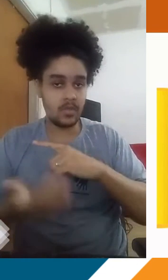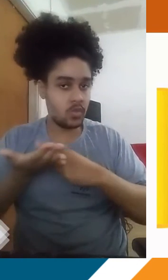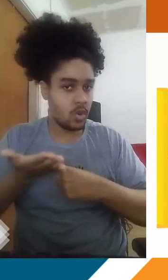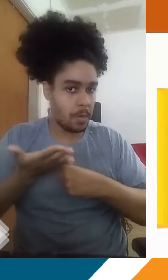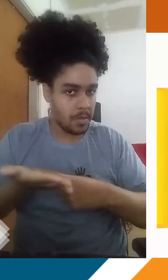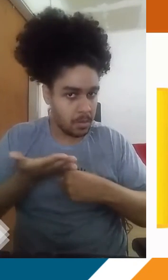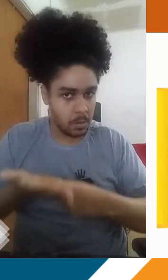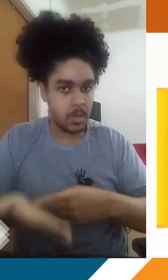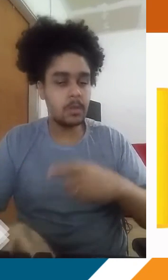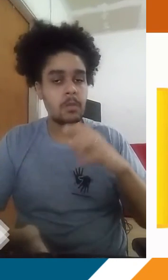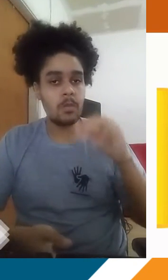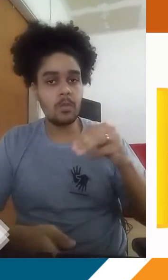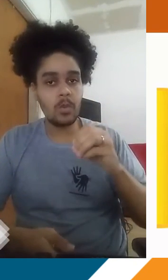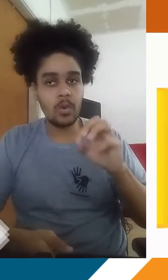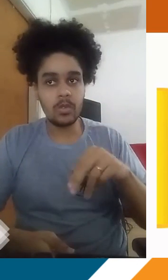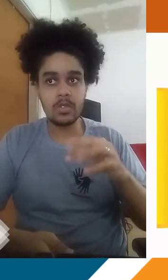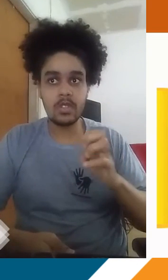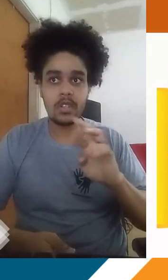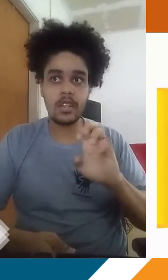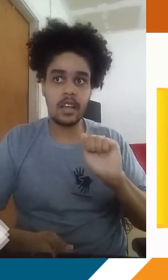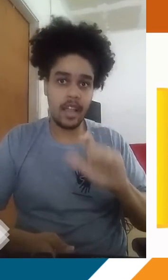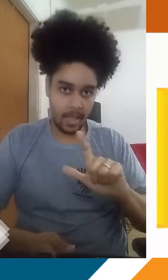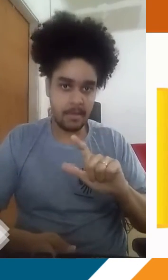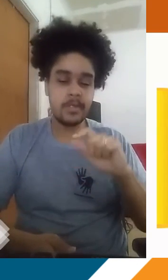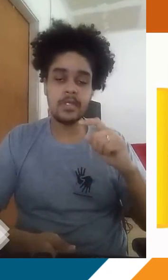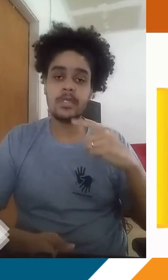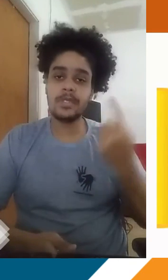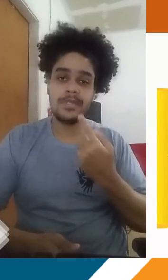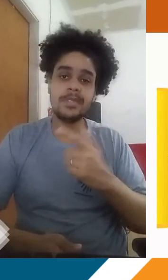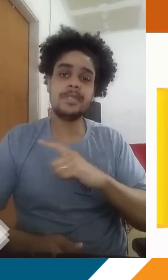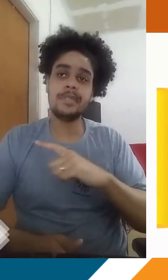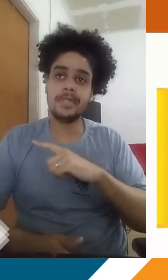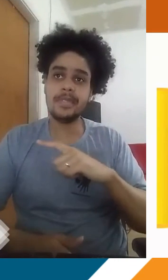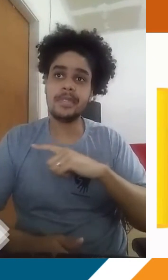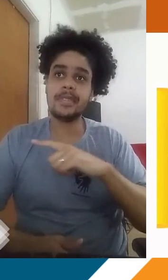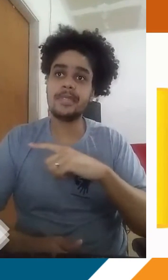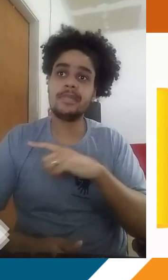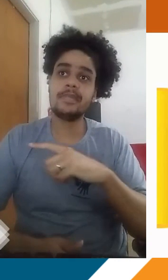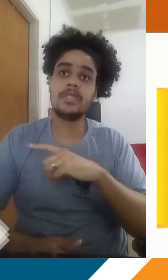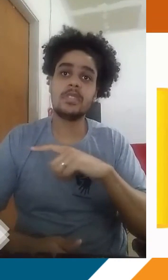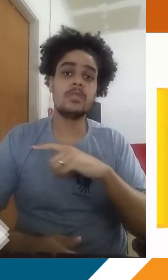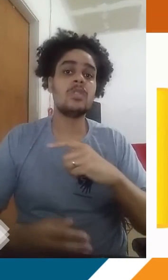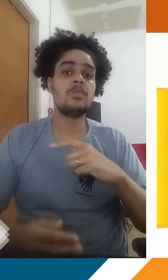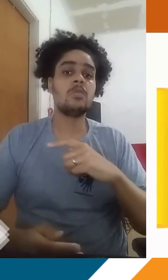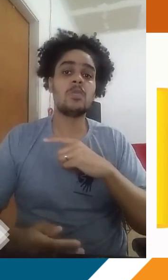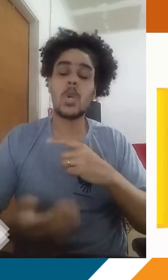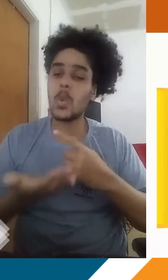com o Acordo de Montreal, que foi um acordo assinado por um número considerável de países aí do mundo, a gente teve um